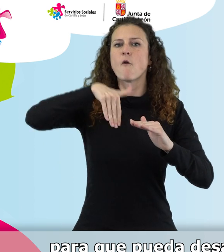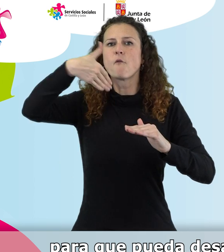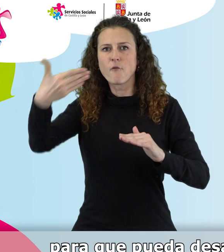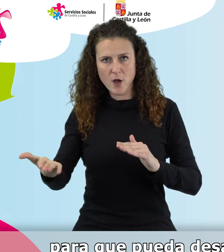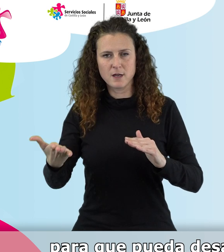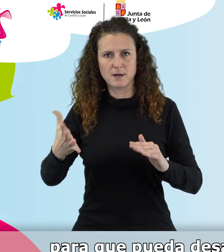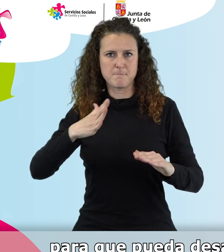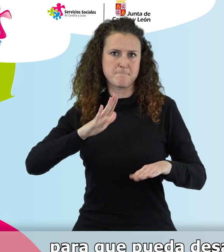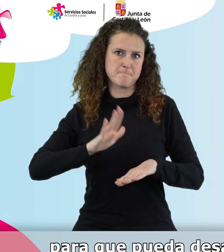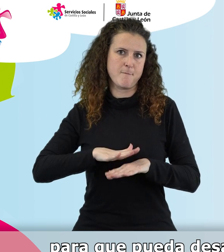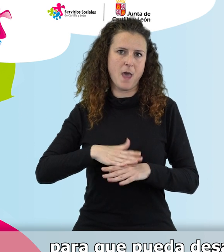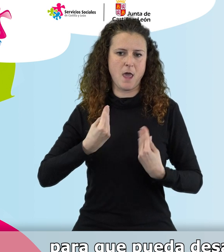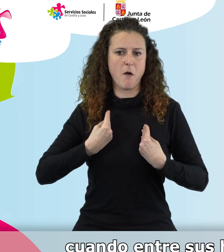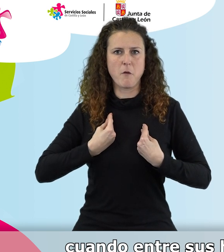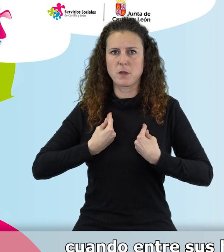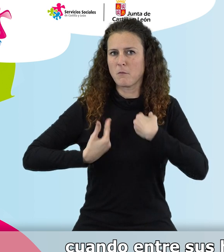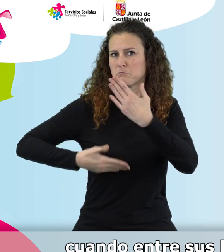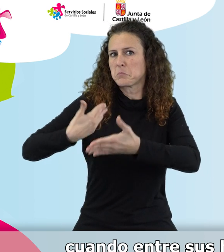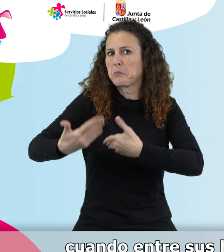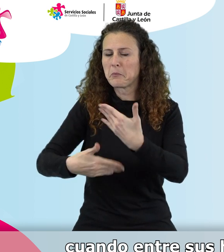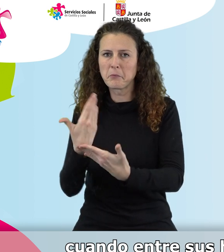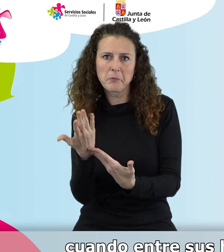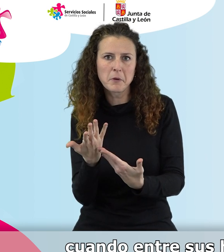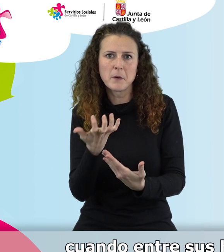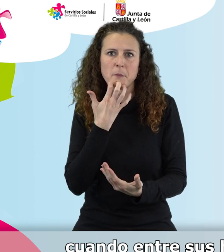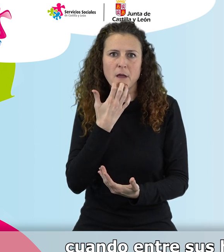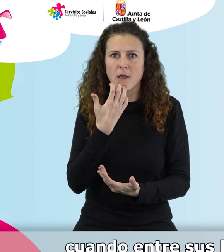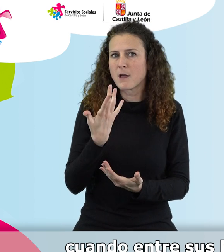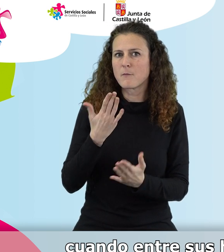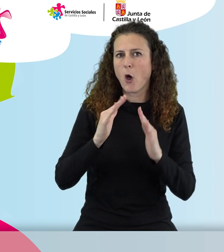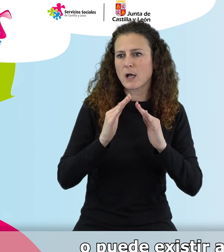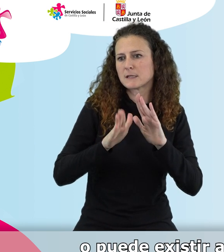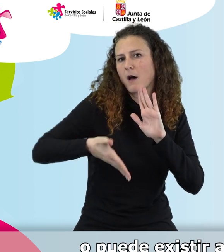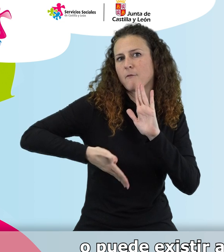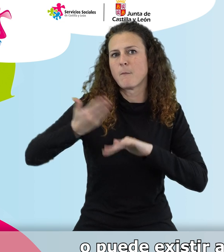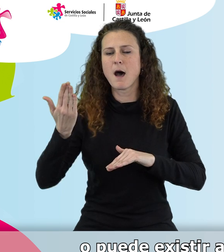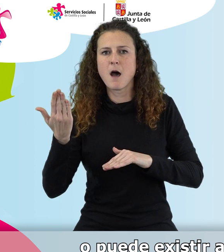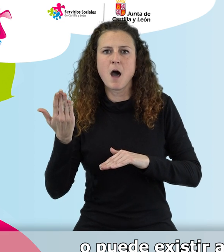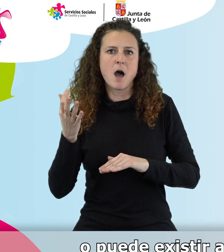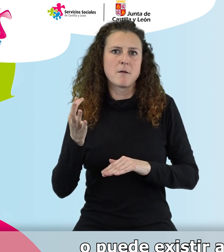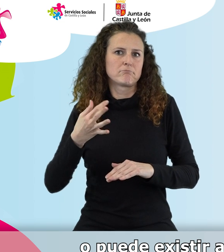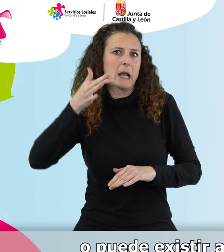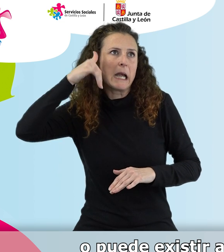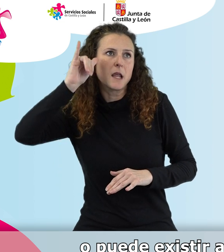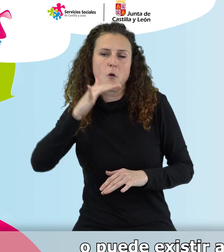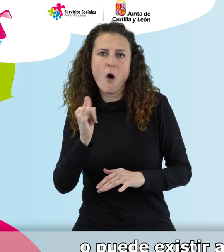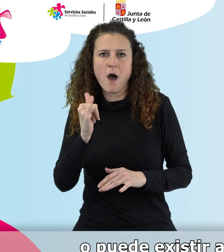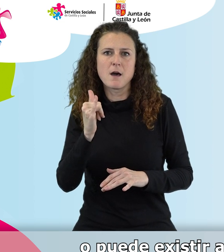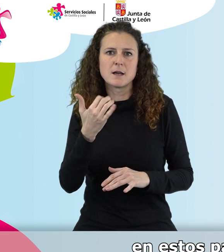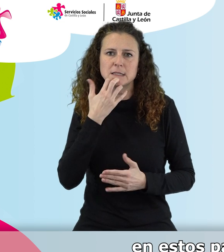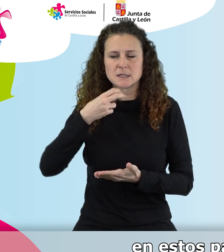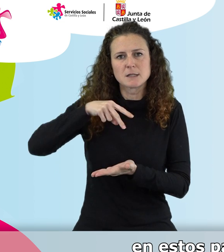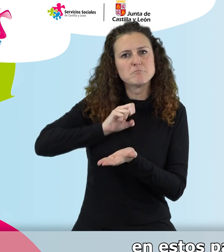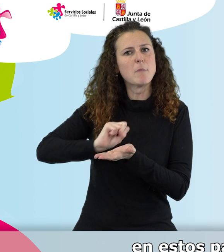que pueda desarrollar su vida como prefiera, cuando entre sus hábitos están el pasar tiempo fuera de casa, o puede existir algún riesgo en esta